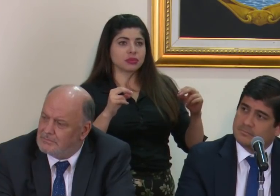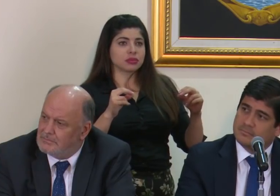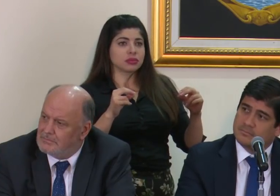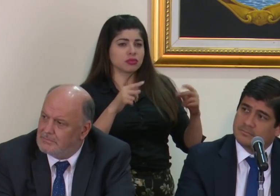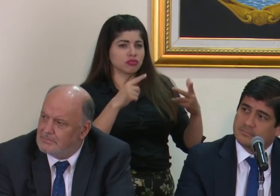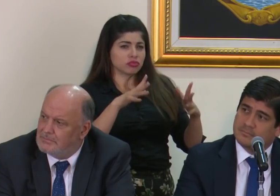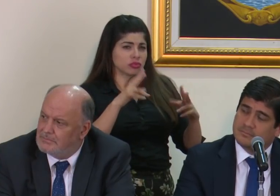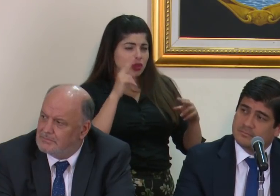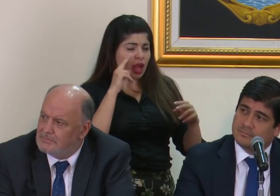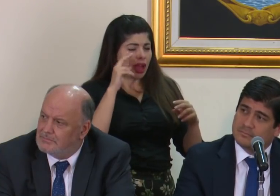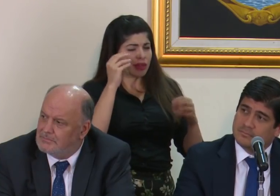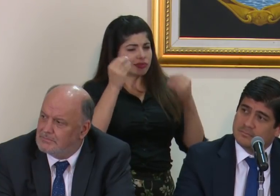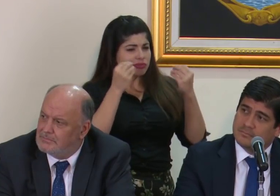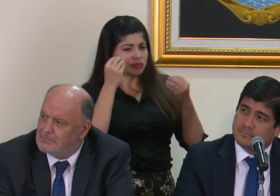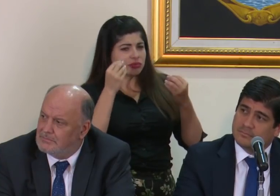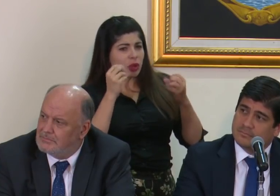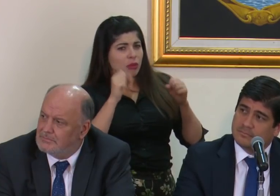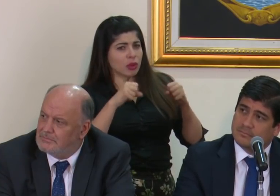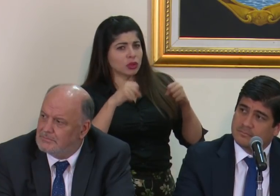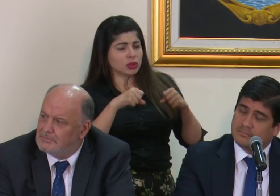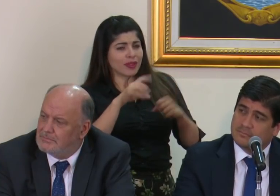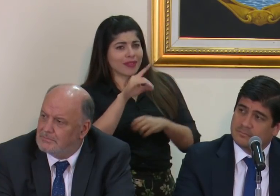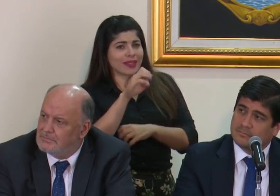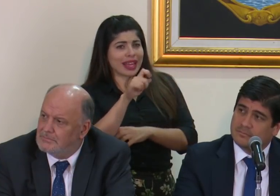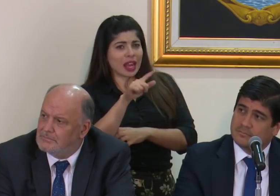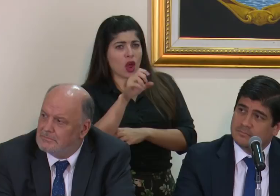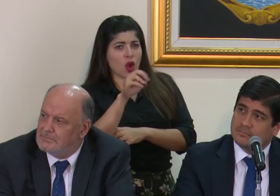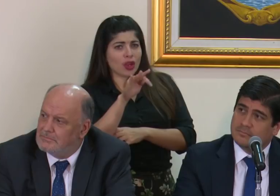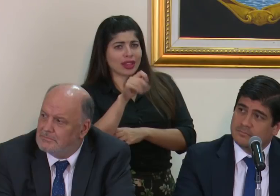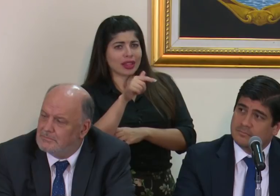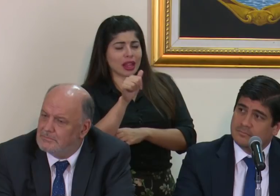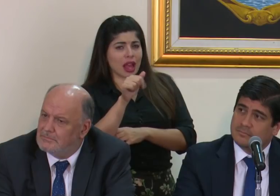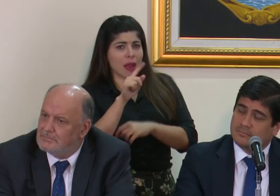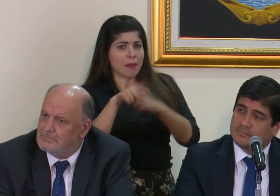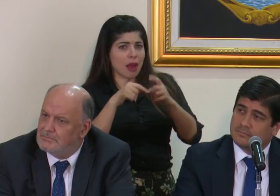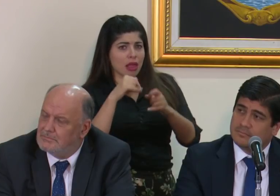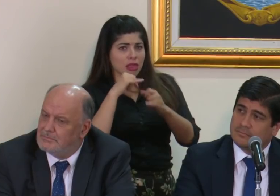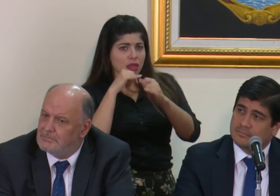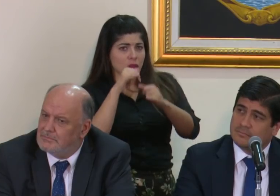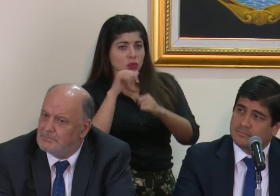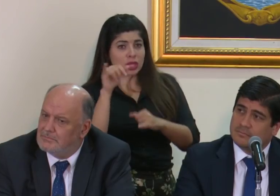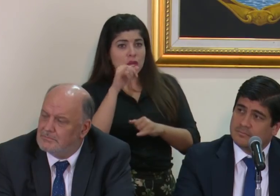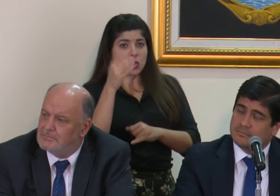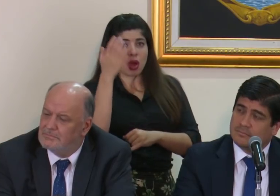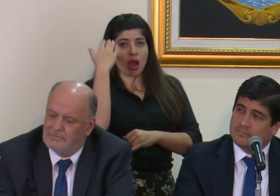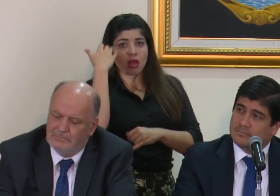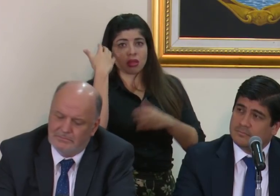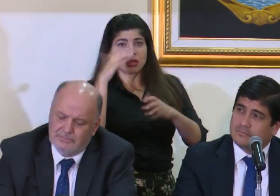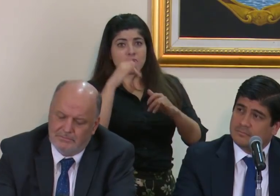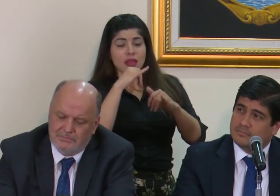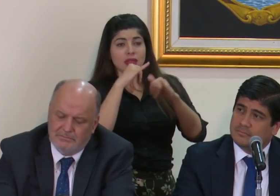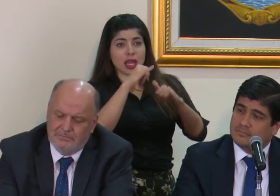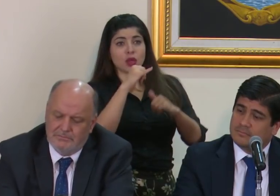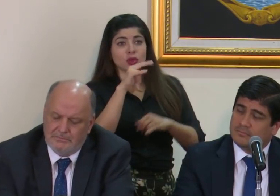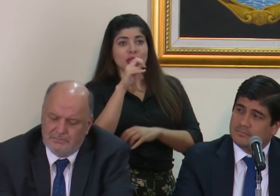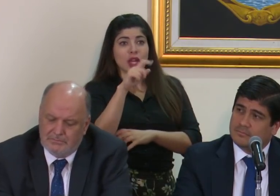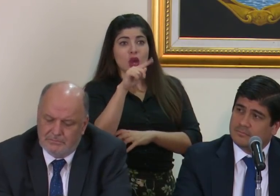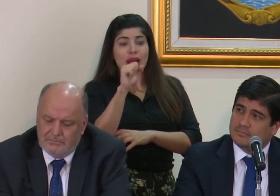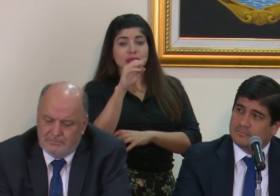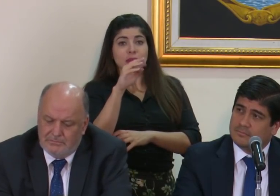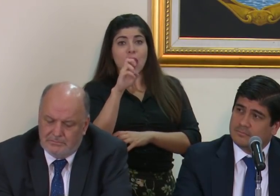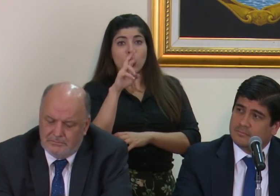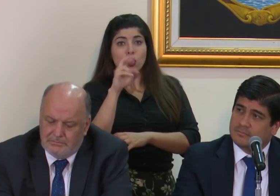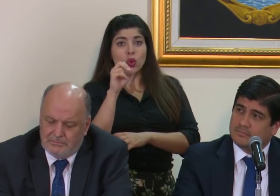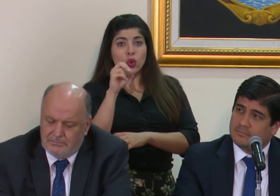¿ha valorado alguna posibilidad de que Daniel Ortega pueda ser denunciado, así como ha sido denunciado Nicolás Maduro ante la Corte